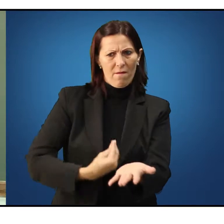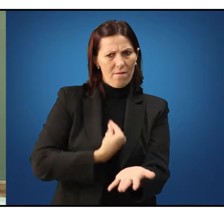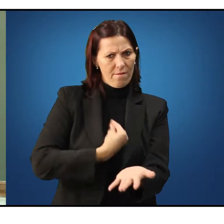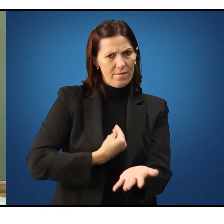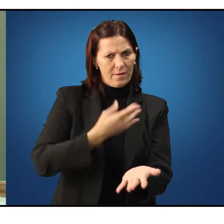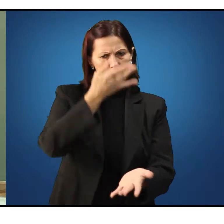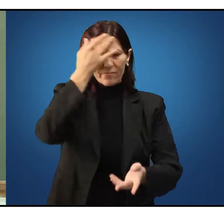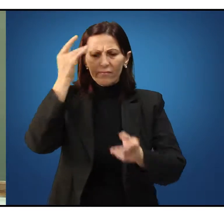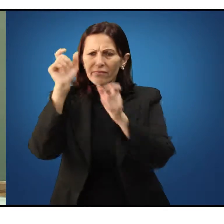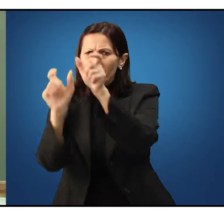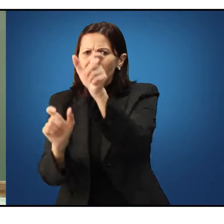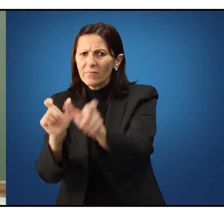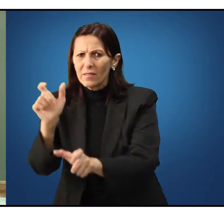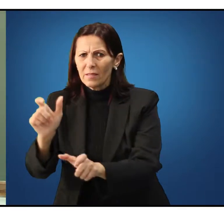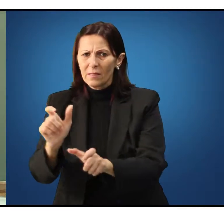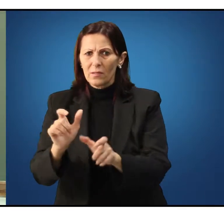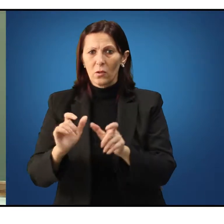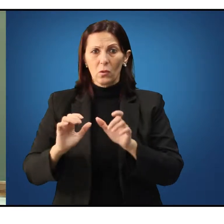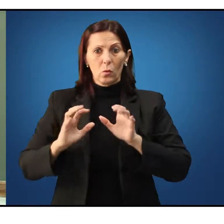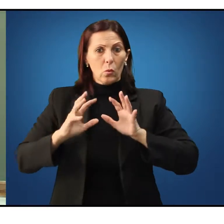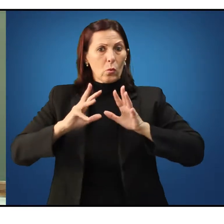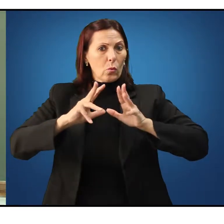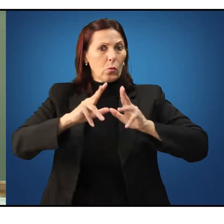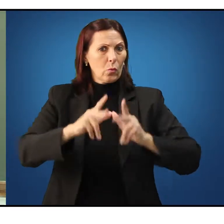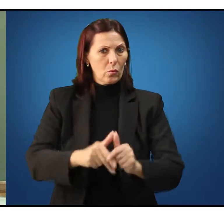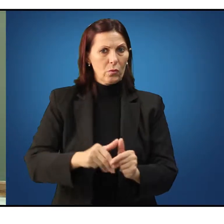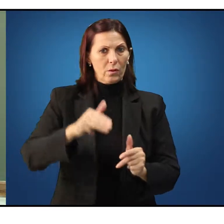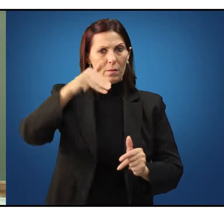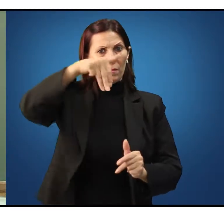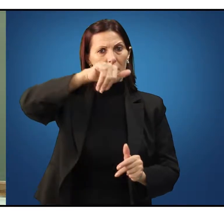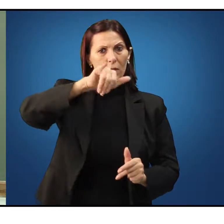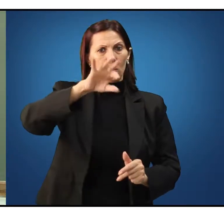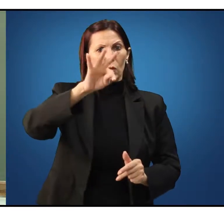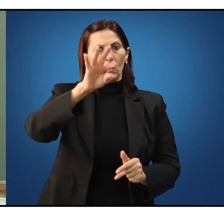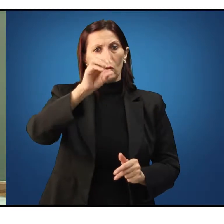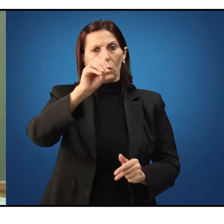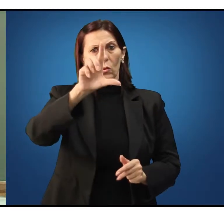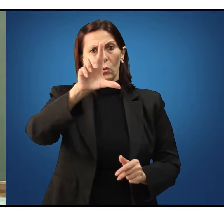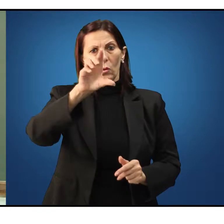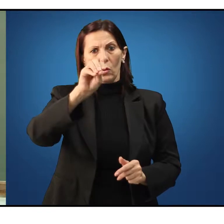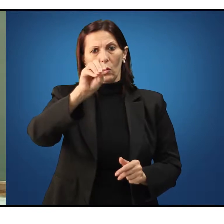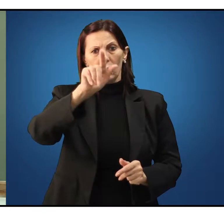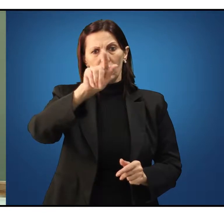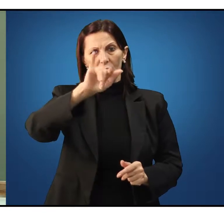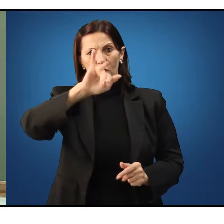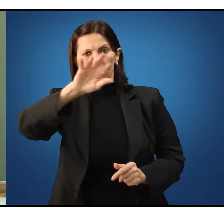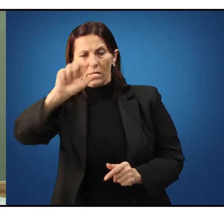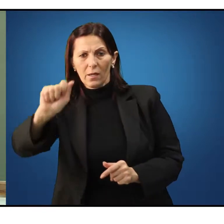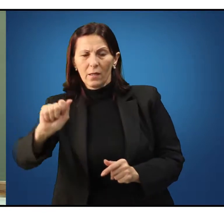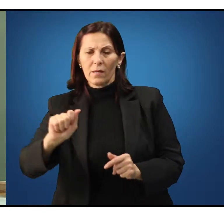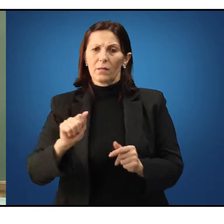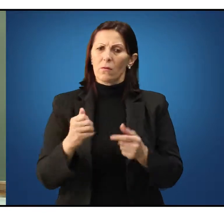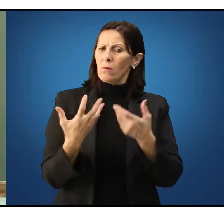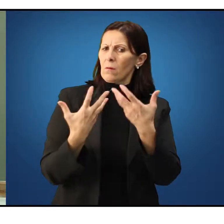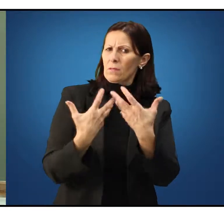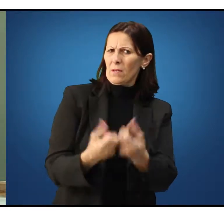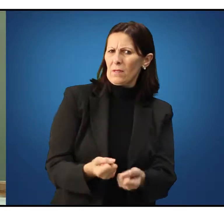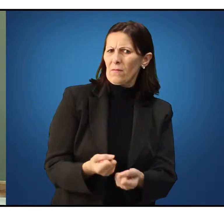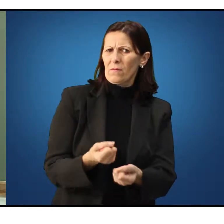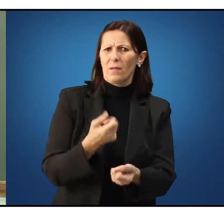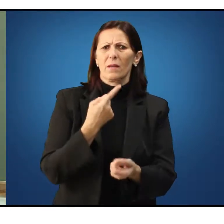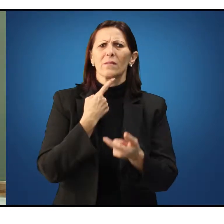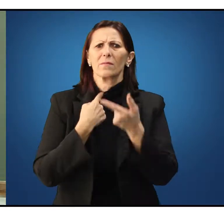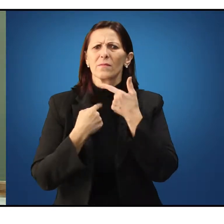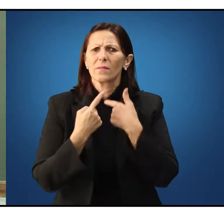humana, na forma mitológica, não satisfaziam mais o desejo de saber,